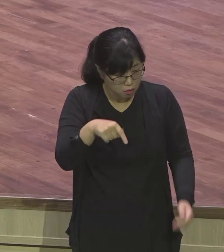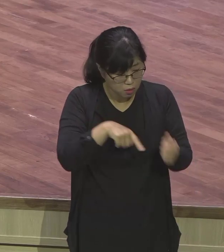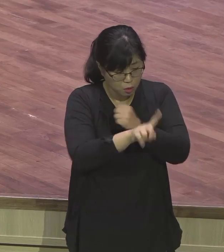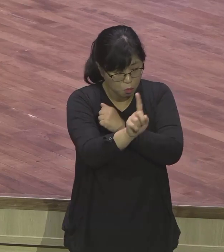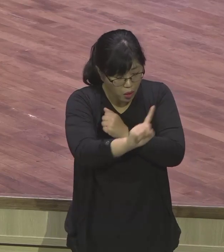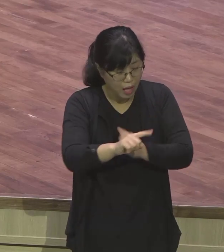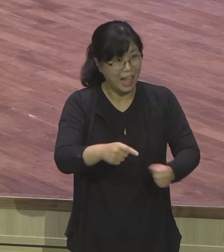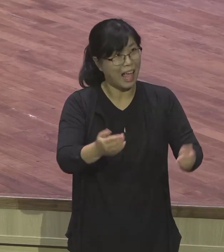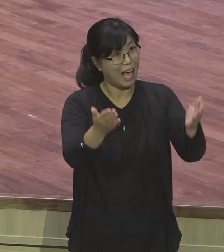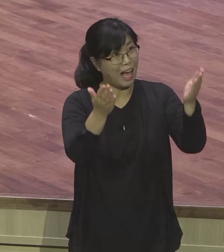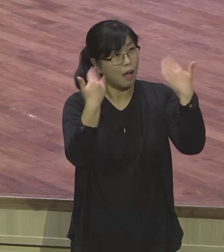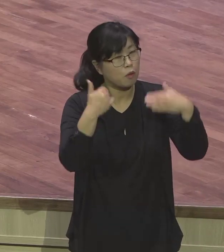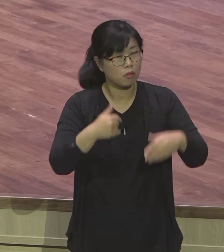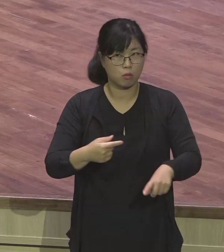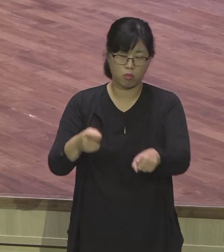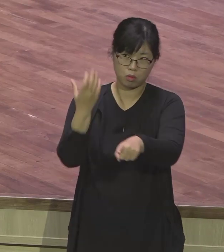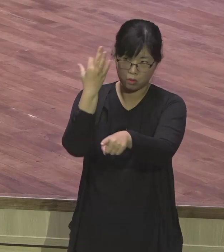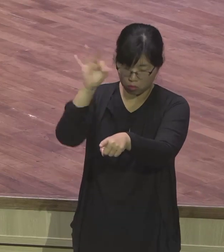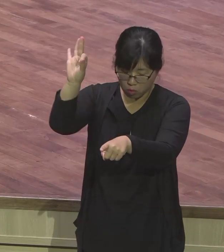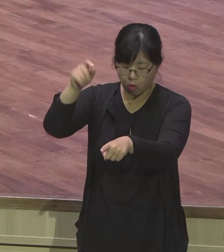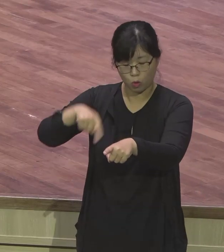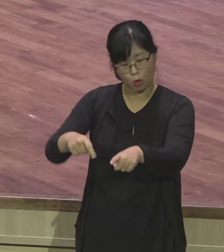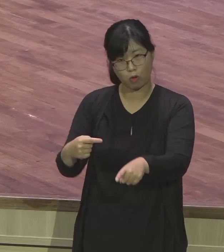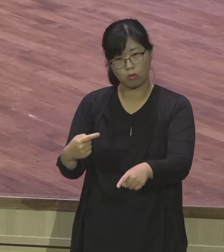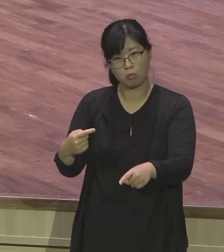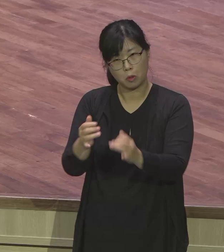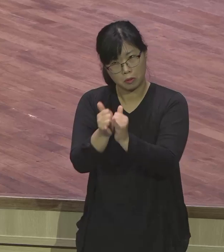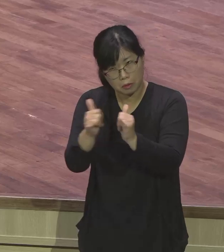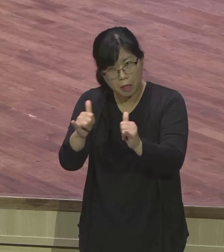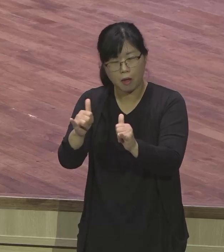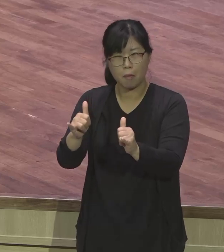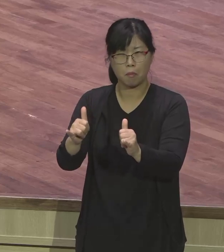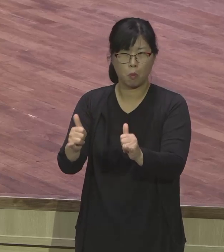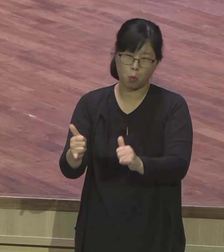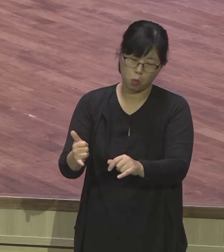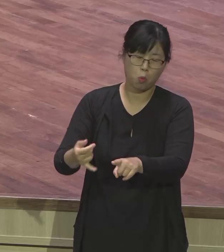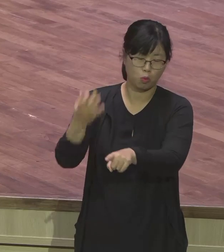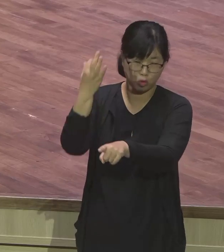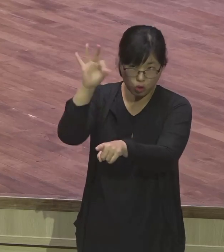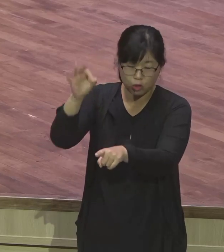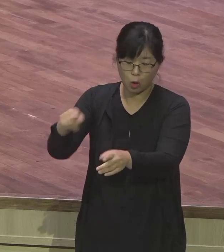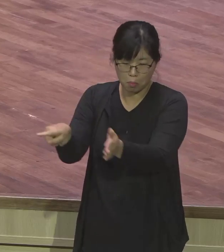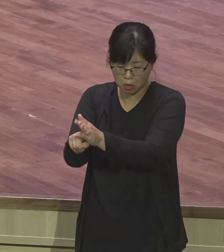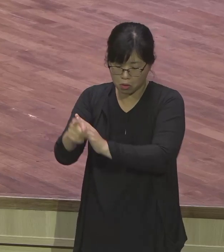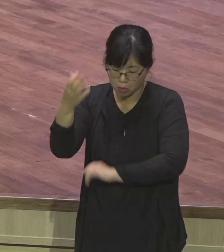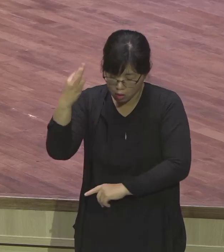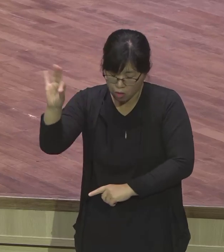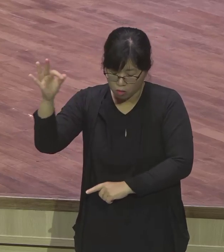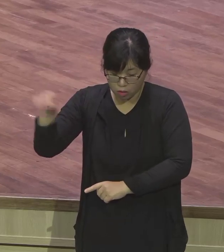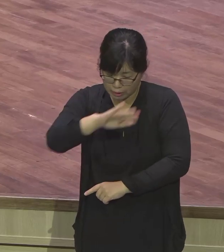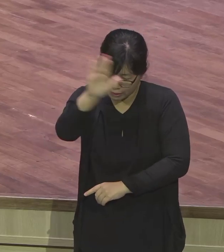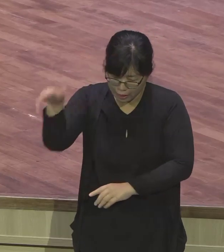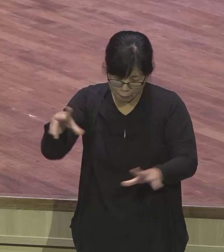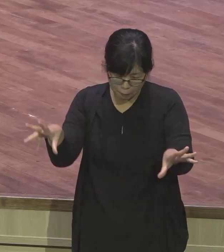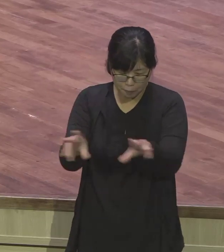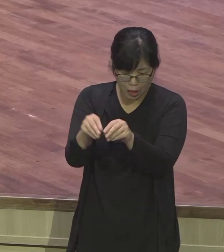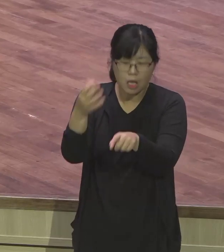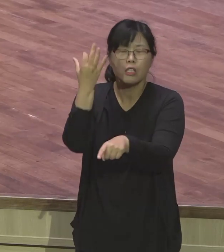공부해야 하지만, 인격, 모든 걸 갖춰야 있어요. 명예 박사한테 우리 교회, 이번에 한 10명 나오면 좋겠다,